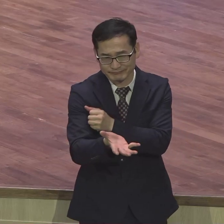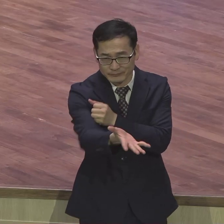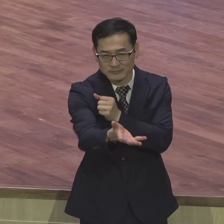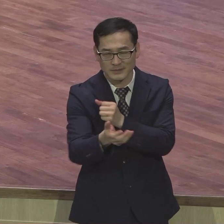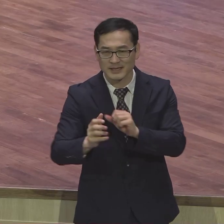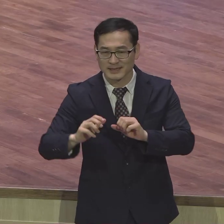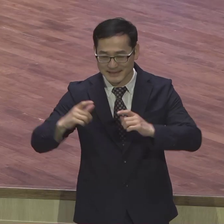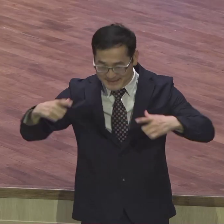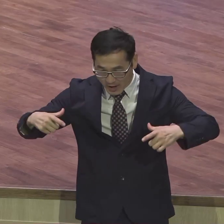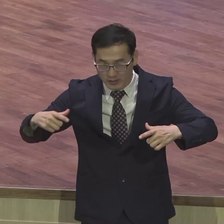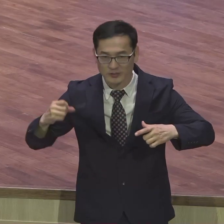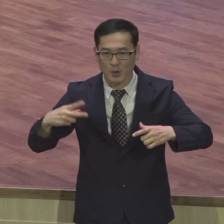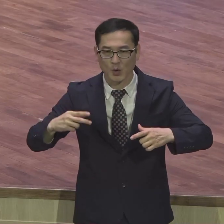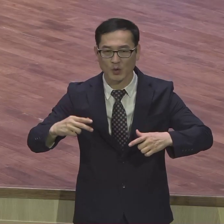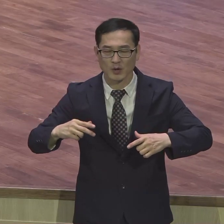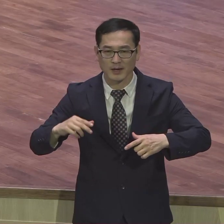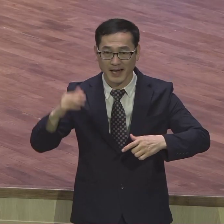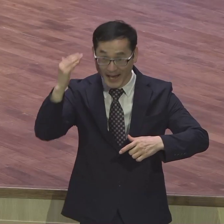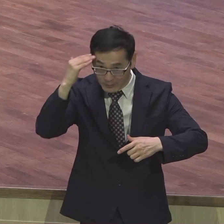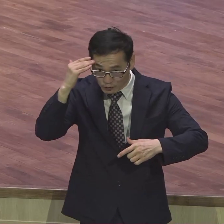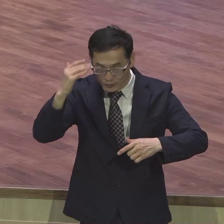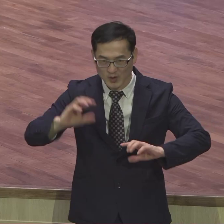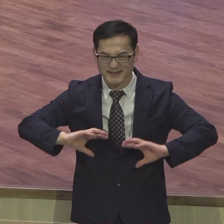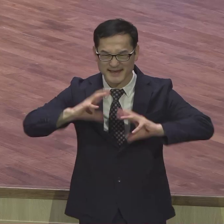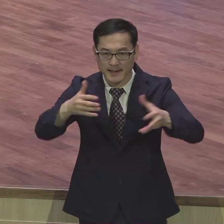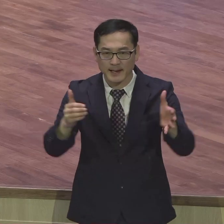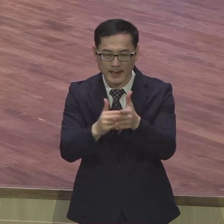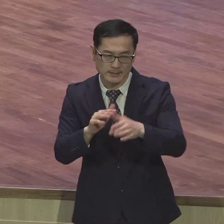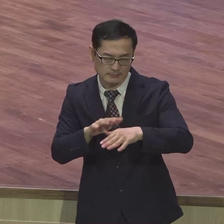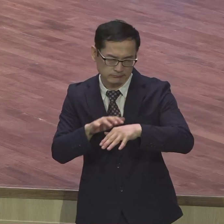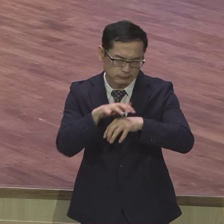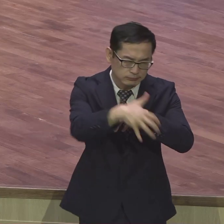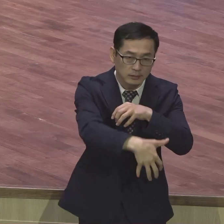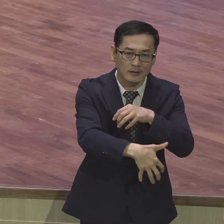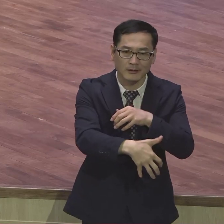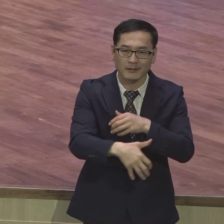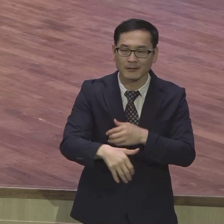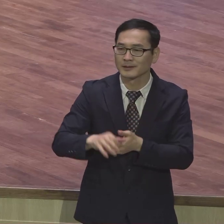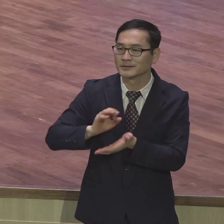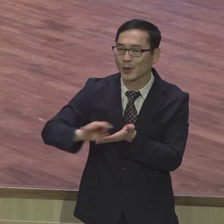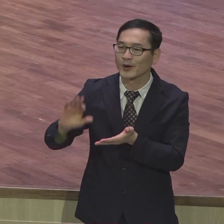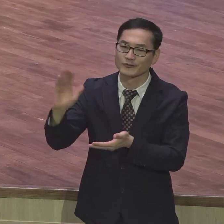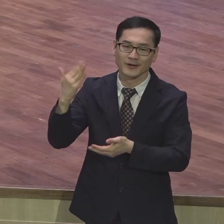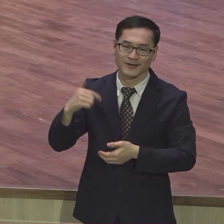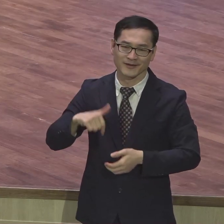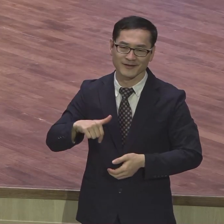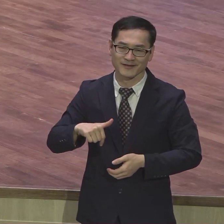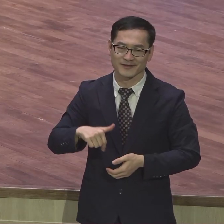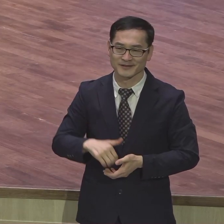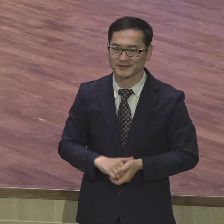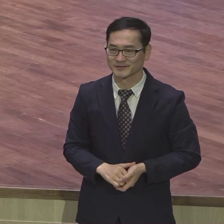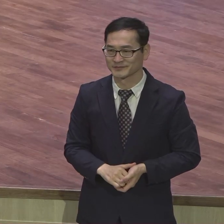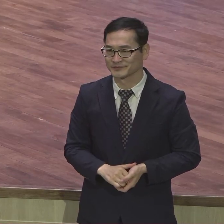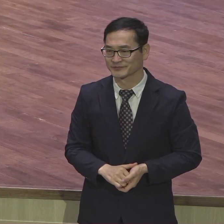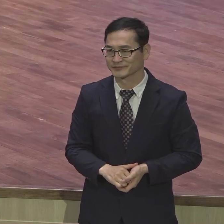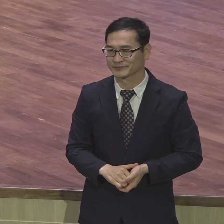확산해 나가는 이 일에 서임받게 되면서 장립주의를 맞이하게 되니까 너무 제